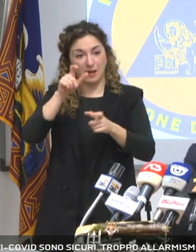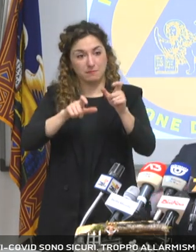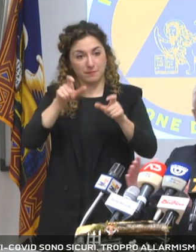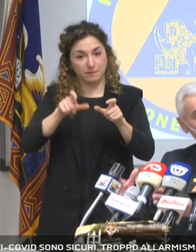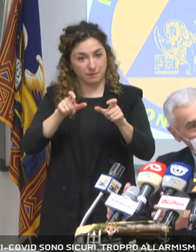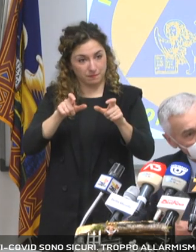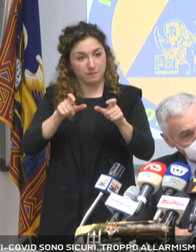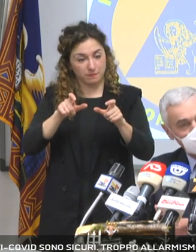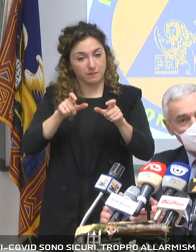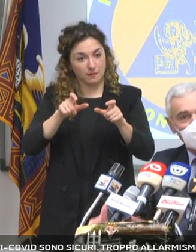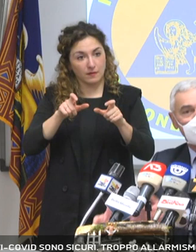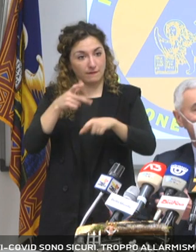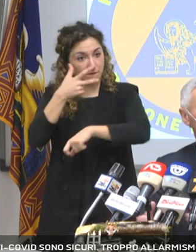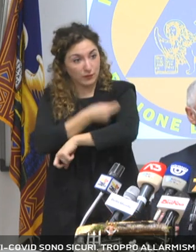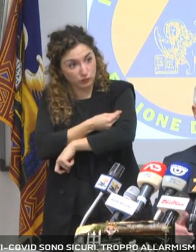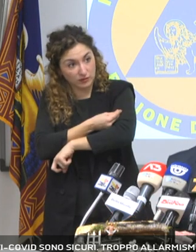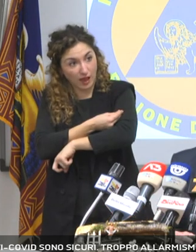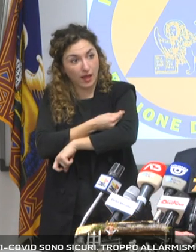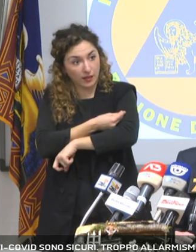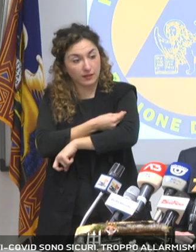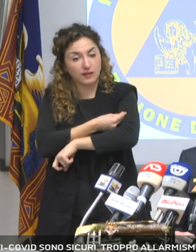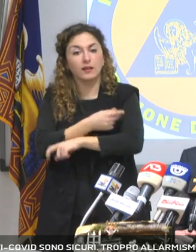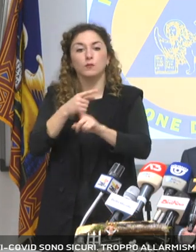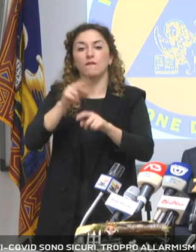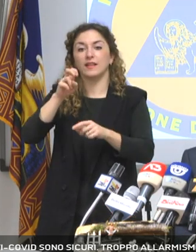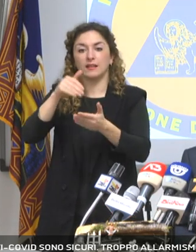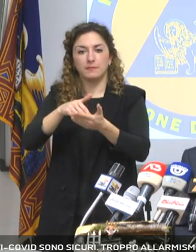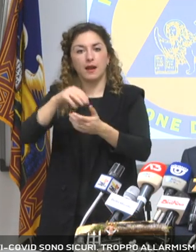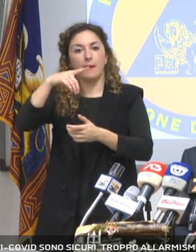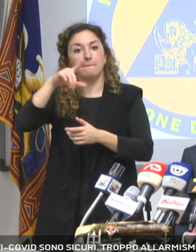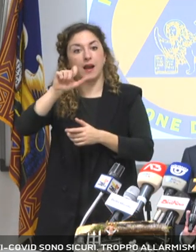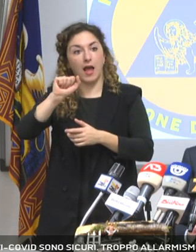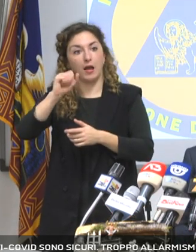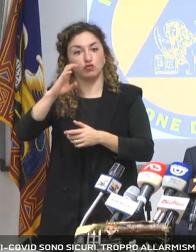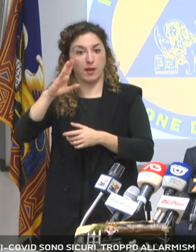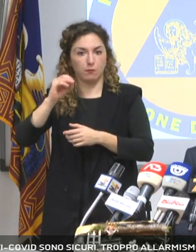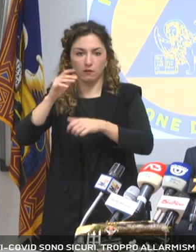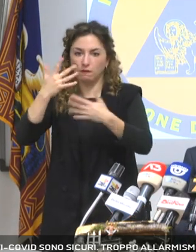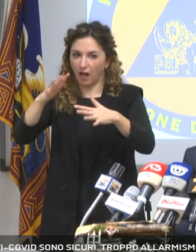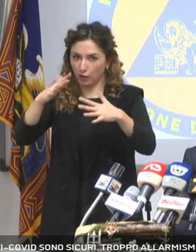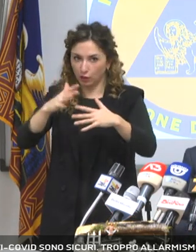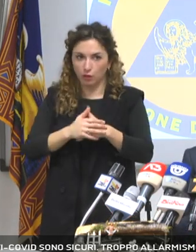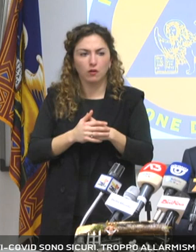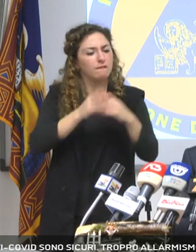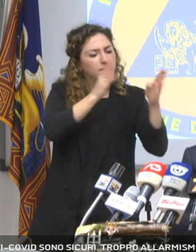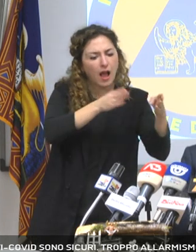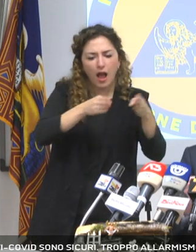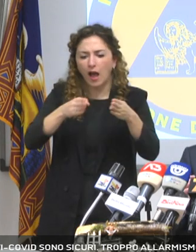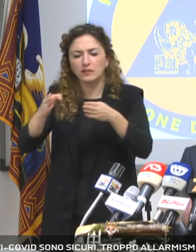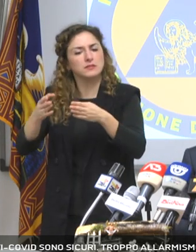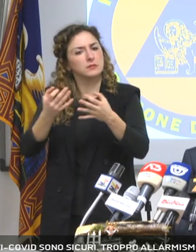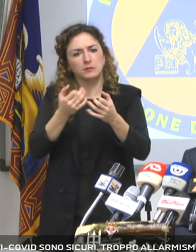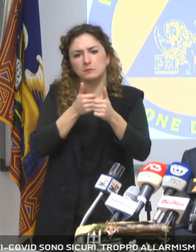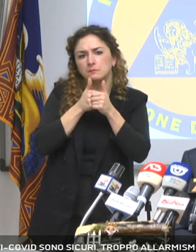scusate, vaccinati a 20.000 col placebo. Quindi questo significa che si sono rispettate e